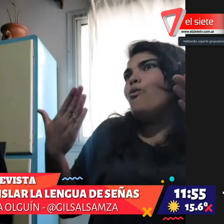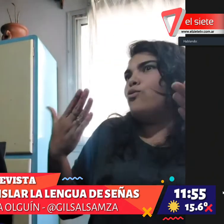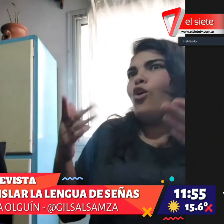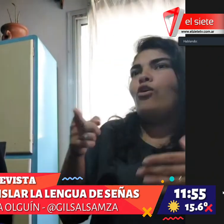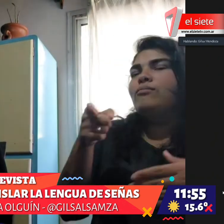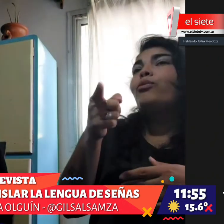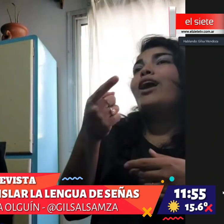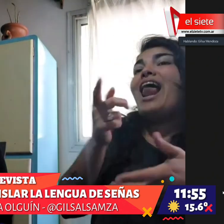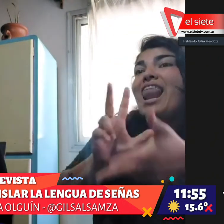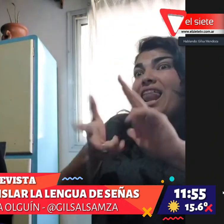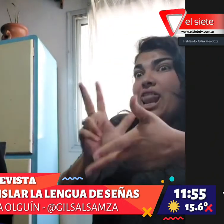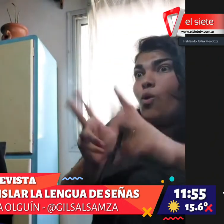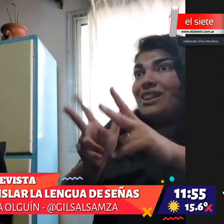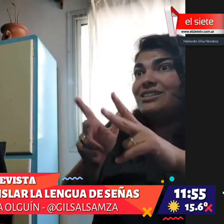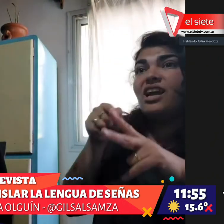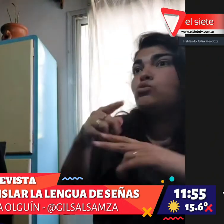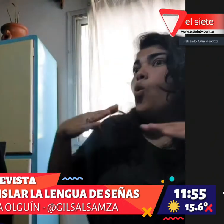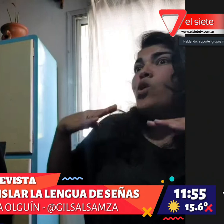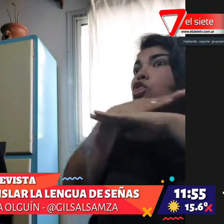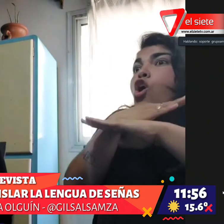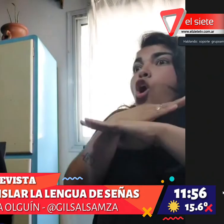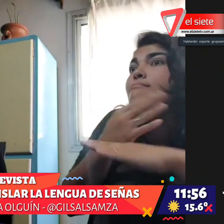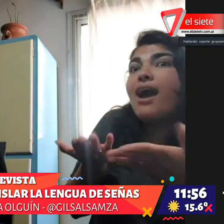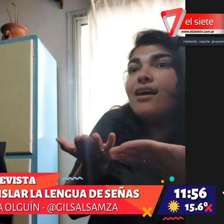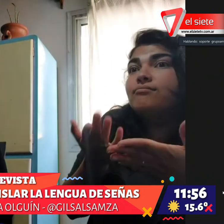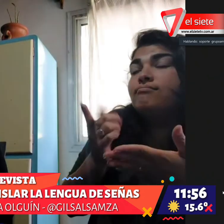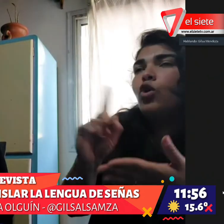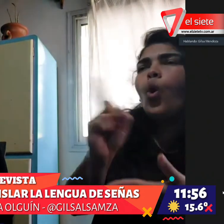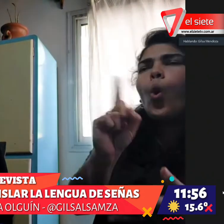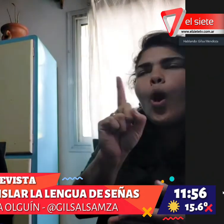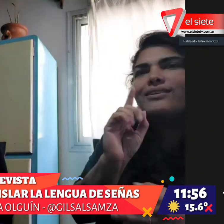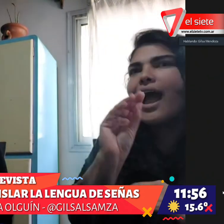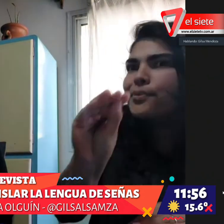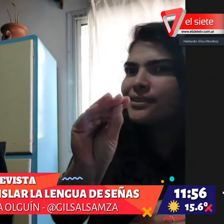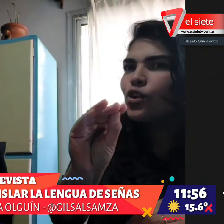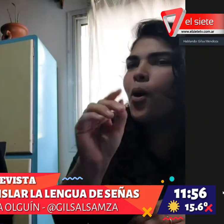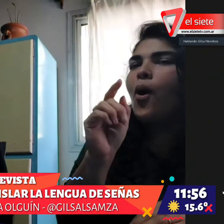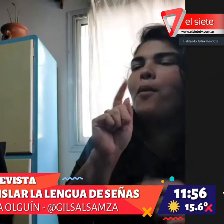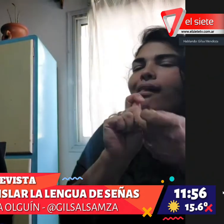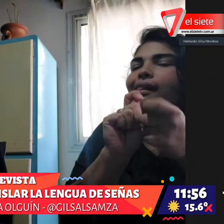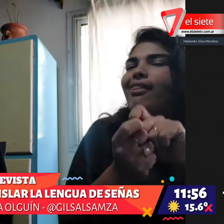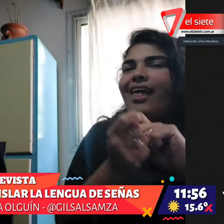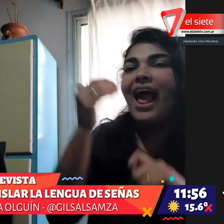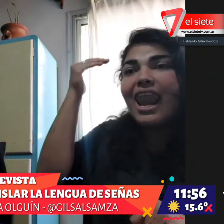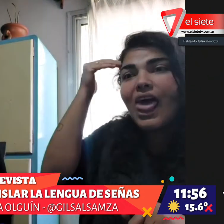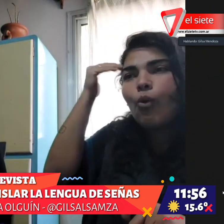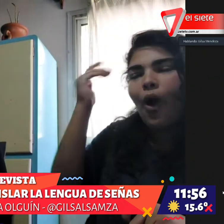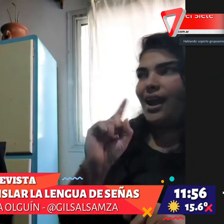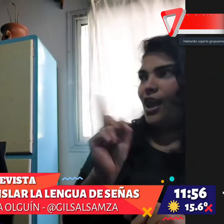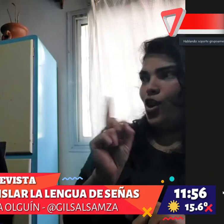También en las escuelas, por supuesto, que es necesario que se enseñe como una lengua. Claro. Pero